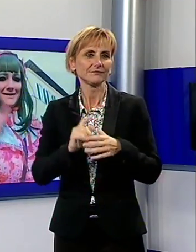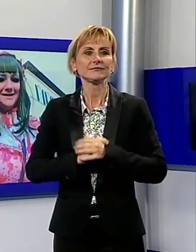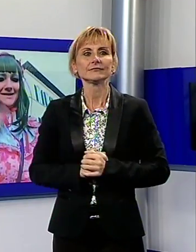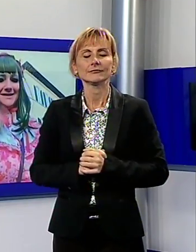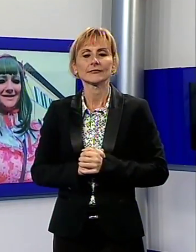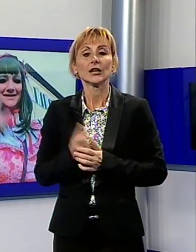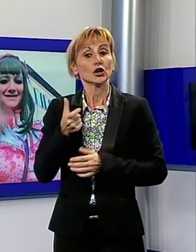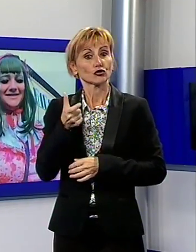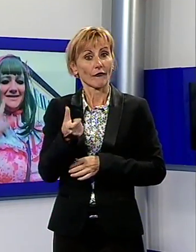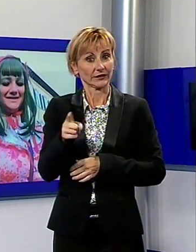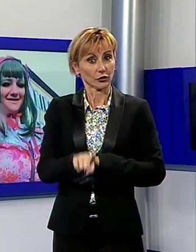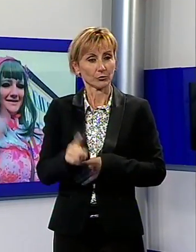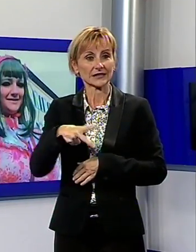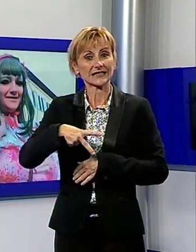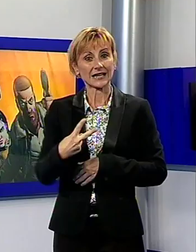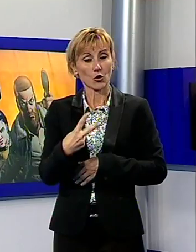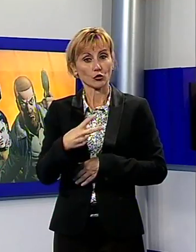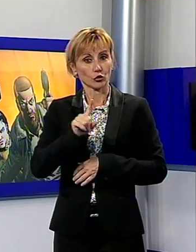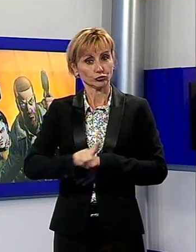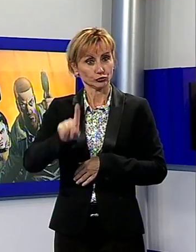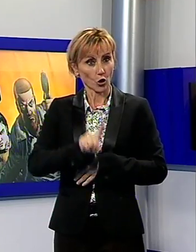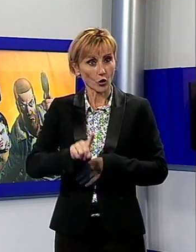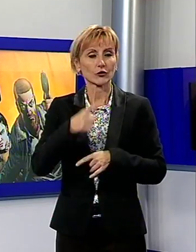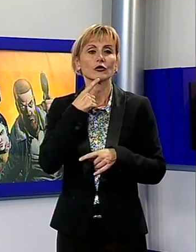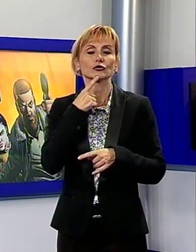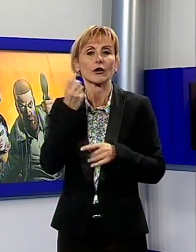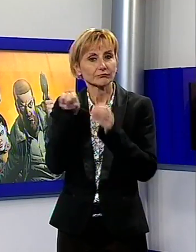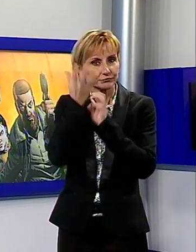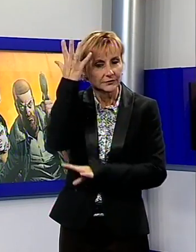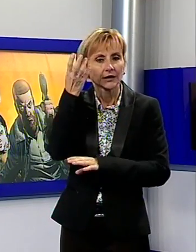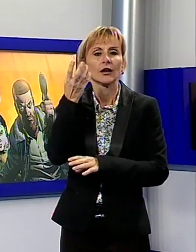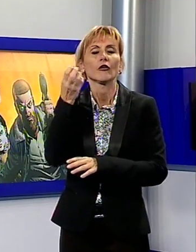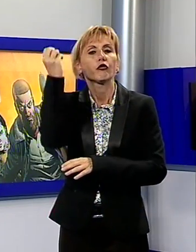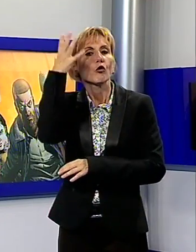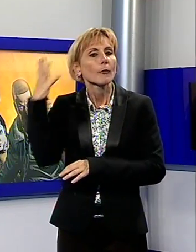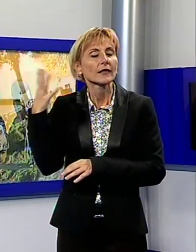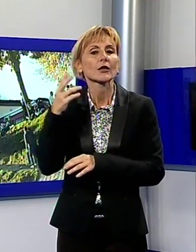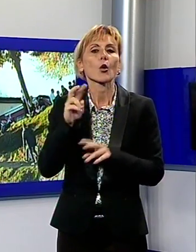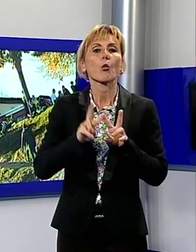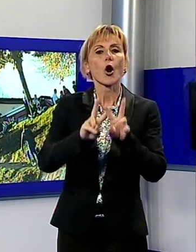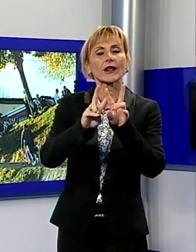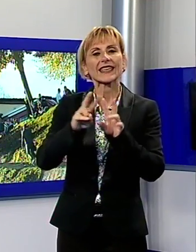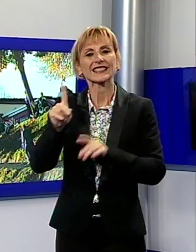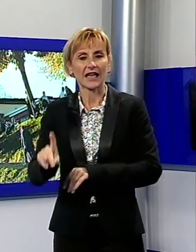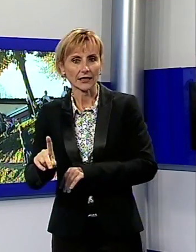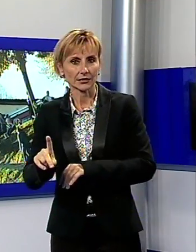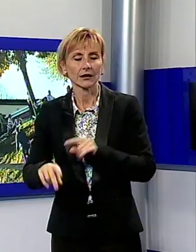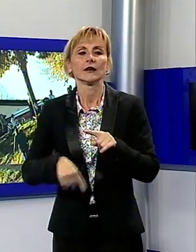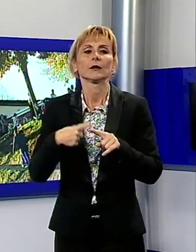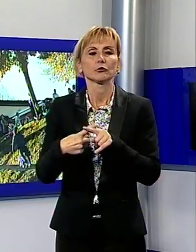ospiti più attesi Robert Kirkman, il creatore della saga fumetti The Walking Dead e poi all'area music i